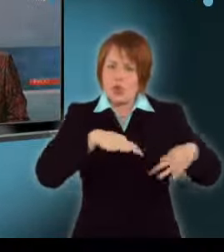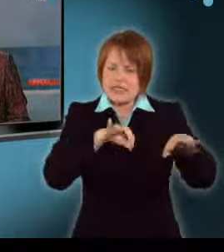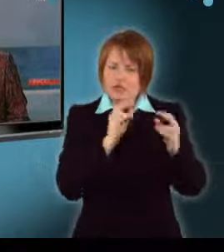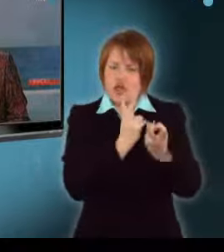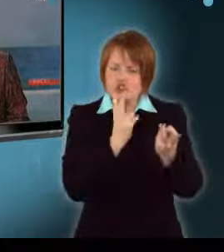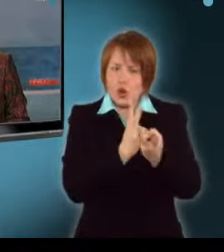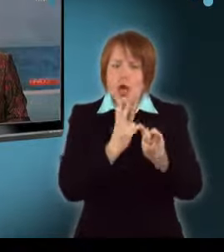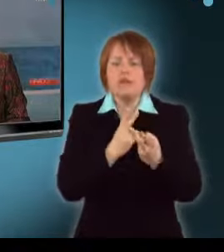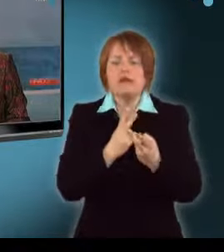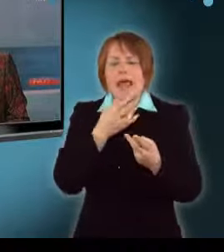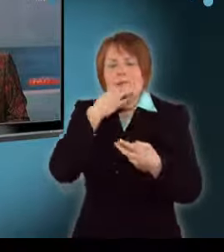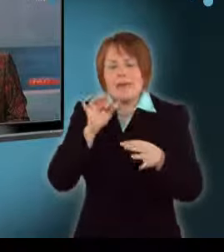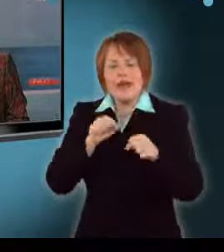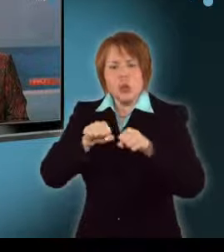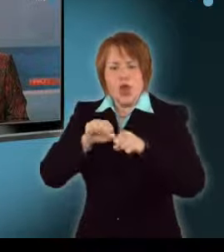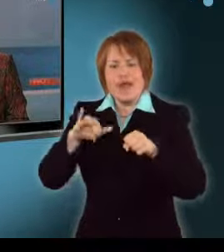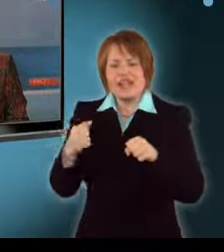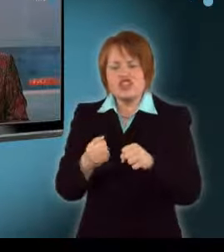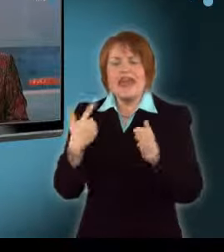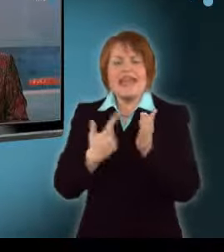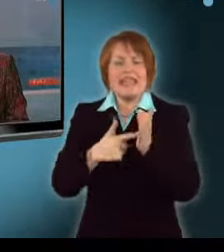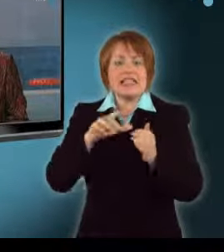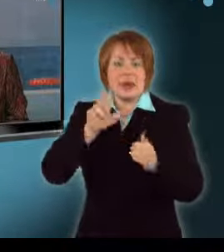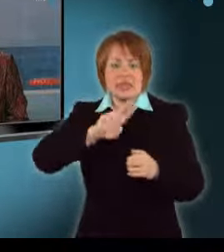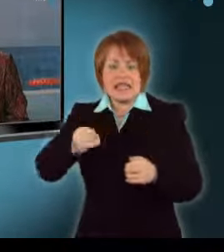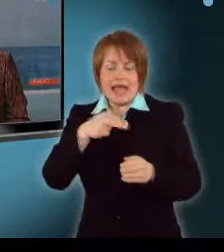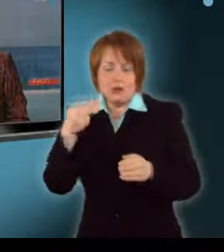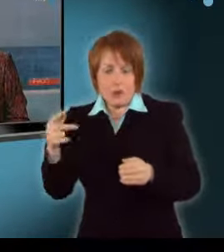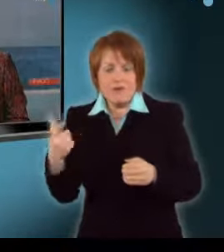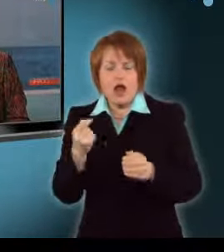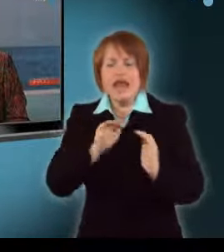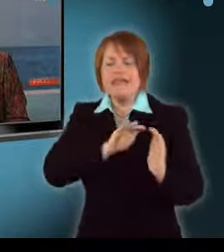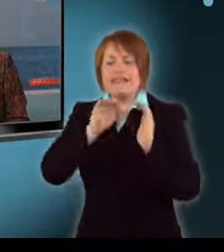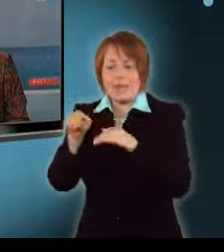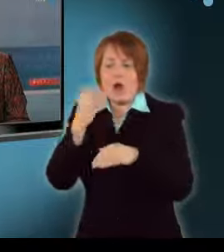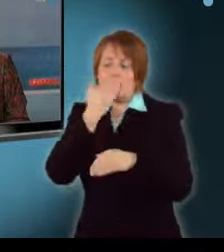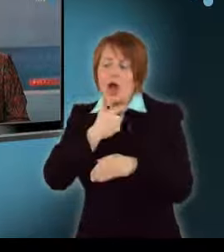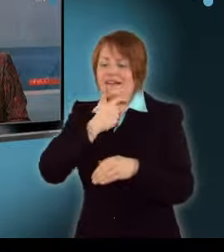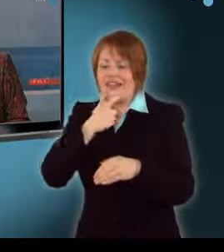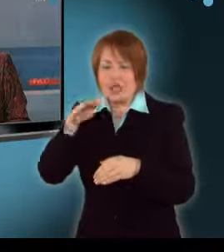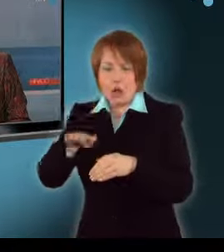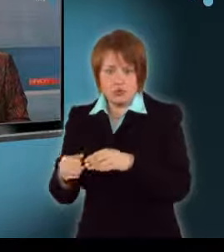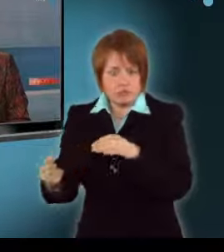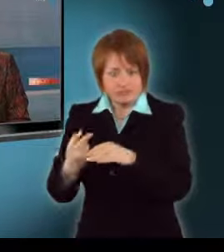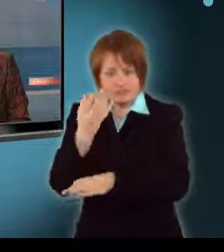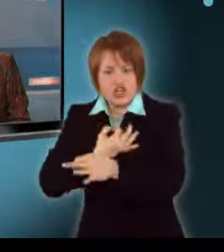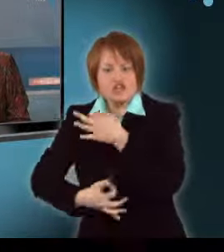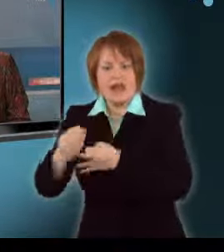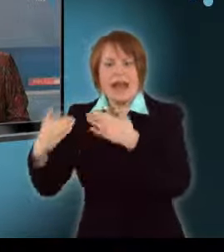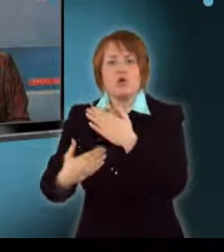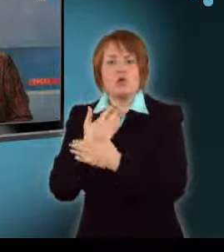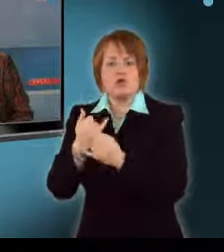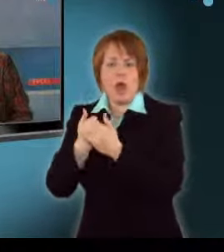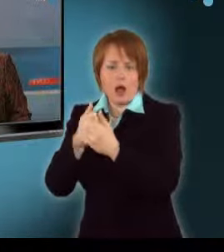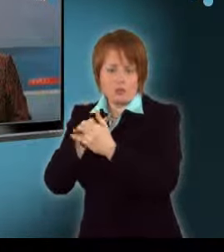is pénzzel, 2500 euróval támogatja azokat, akik újra cserélik régi használt autójukat. Ez az összeg egy